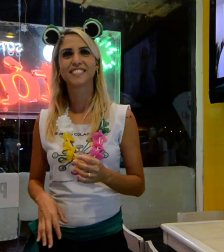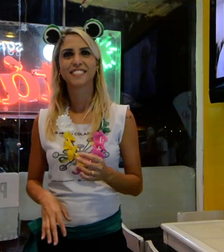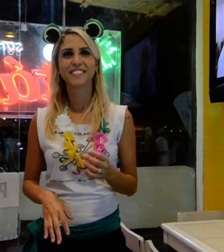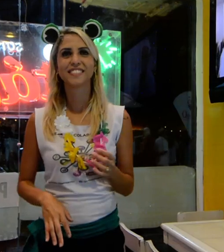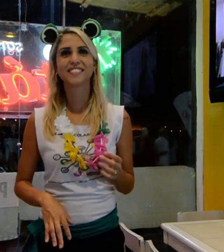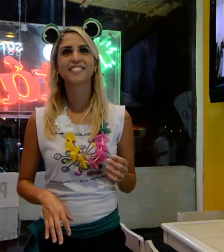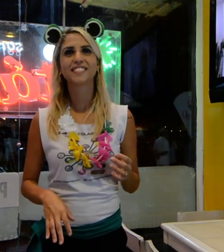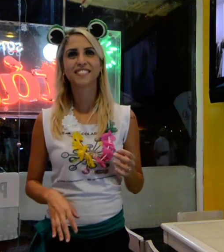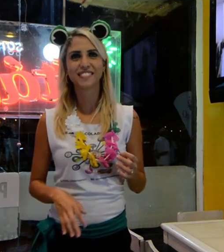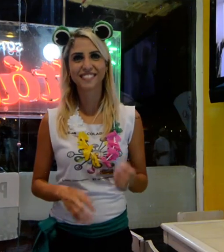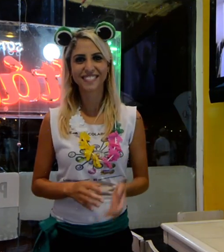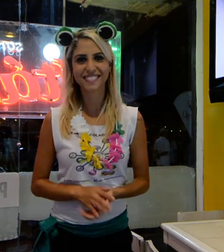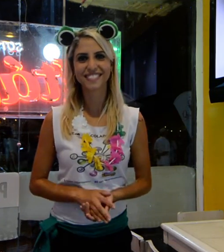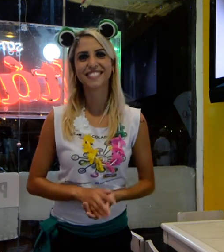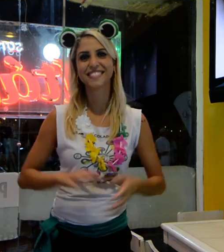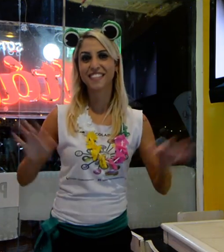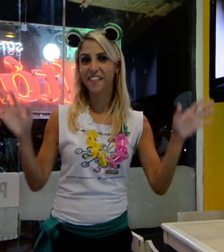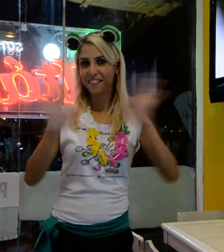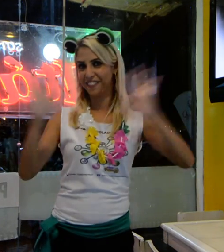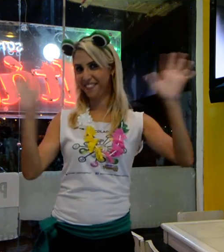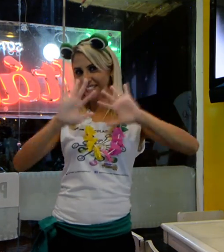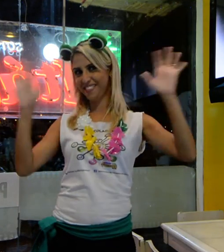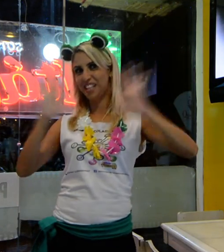O Claudio Alvaro Neves está aqui com Luciana...